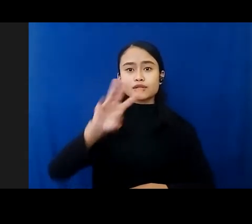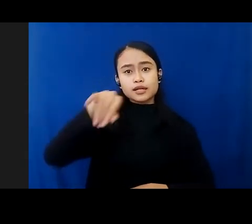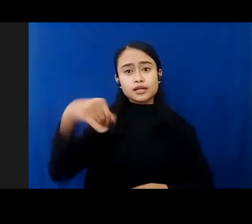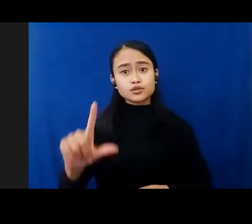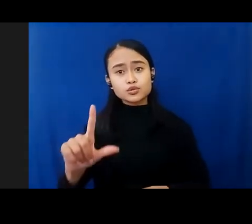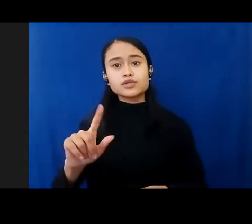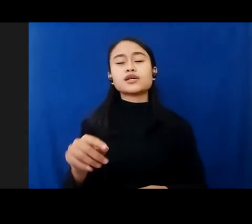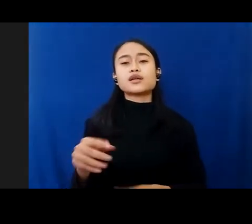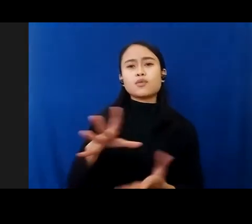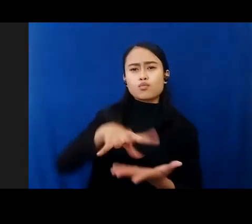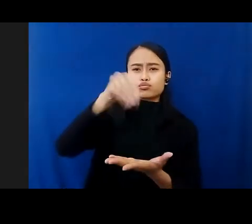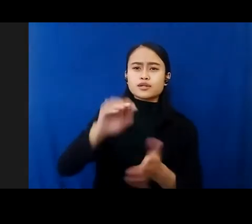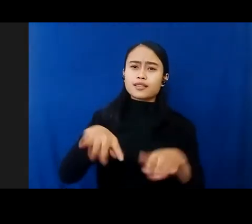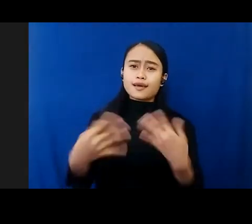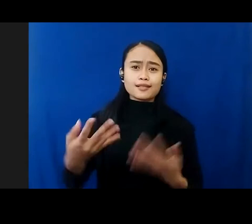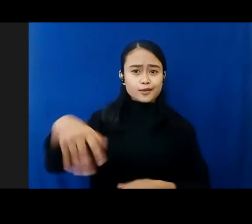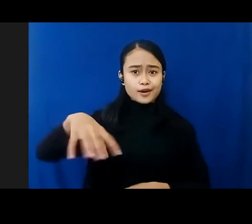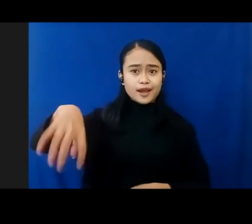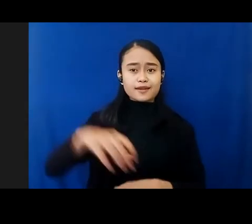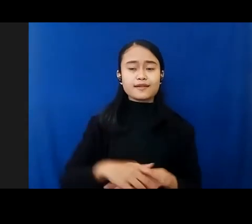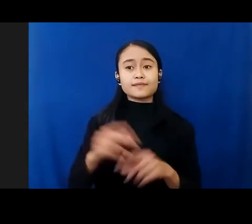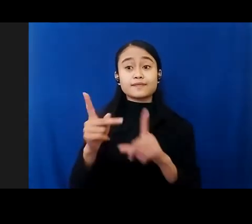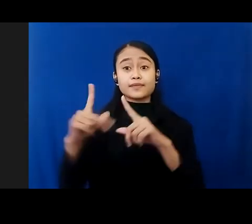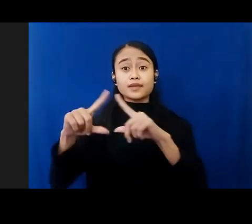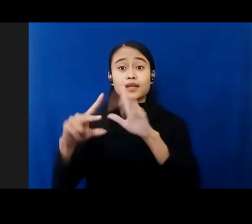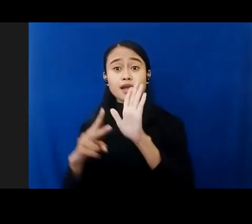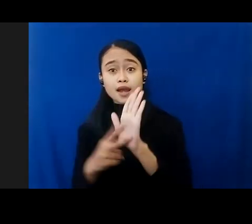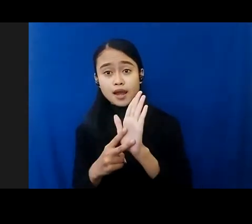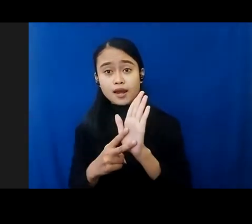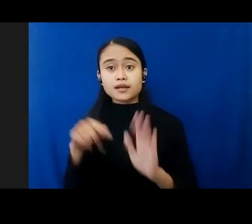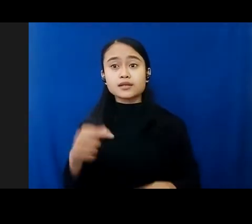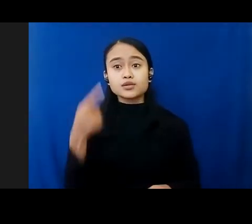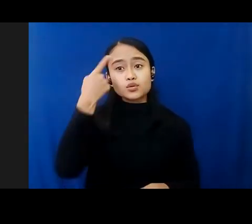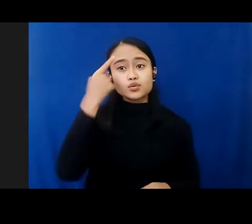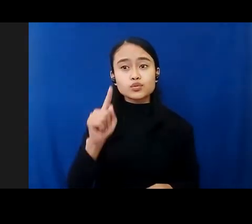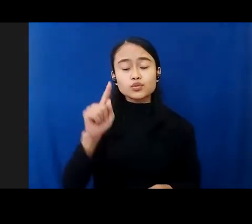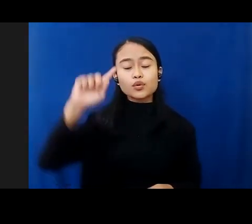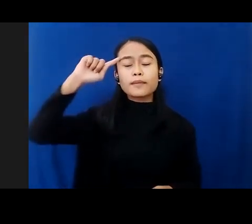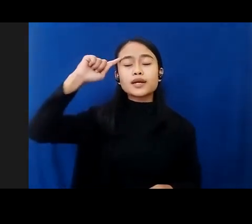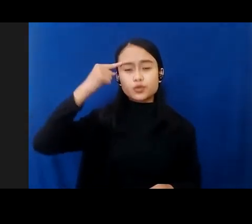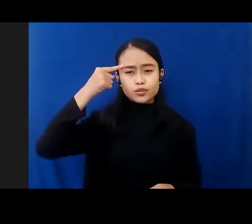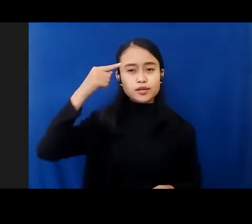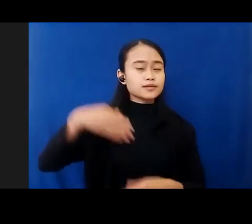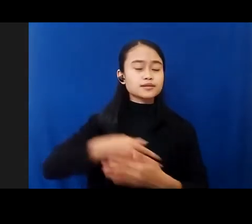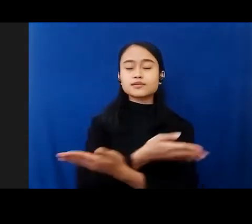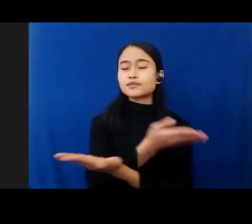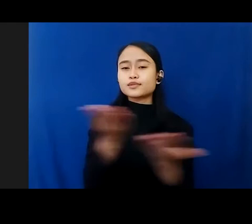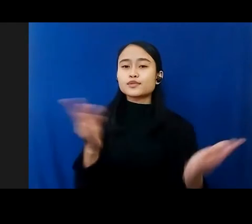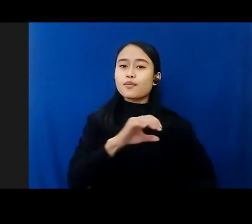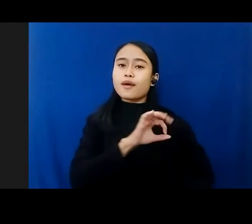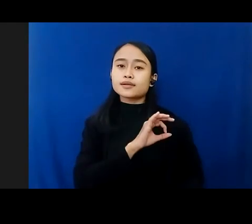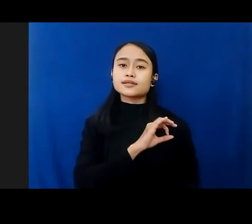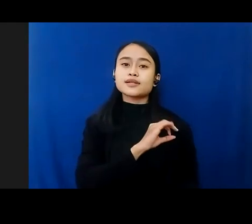daerah. HAN dimaknai sebagai tonggak keperlujian seluruh bangsa Indonesia terhadap